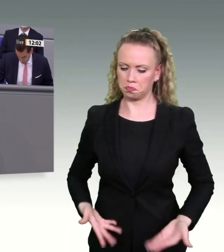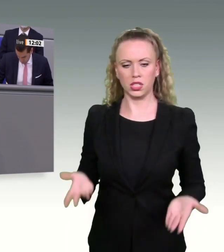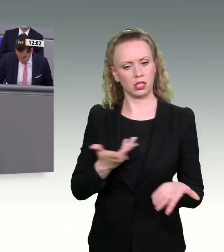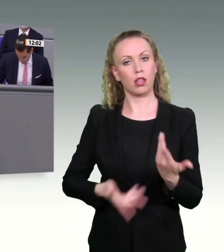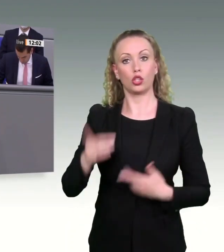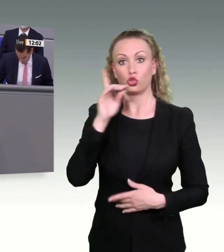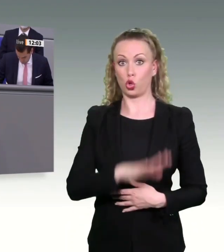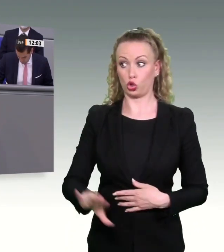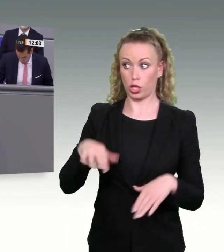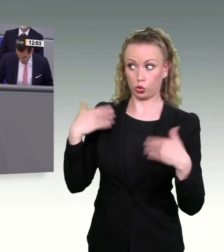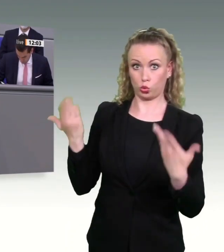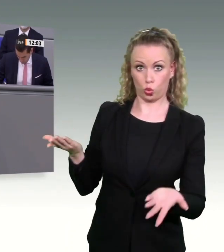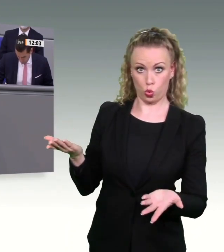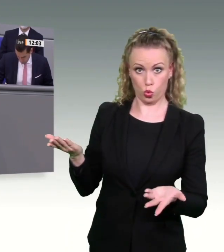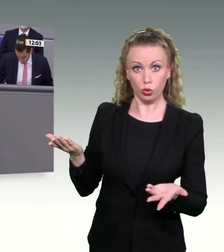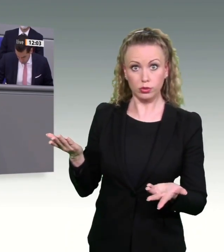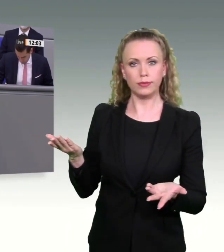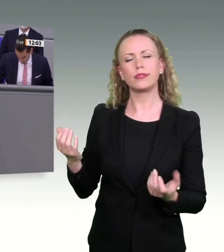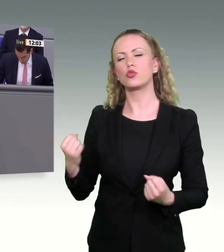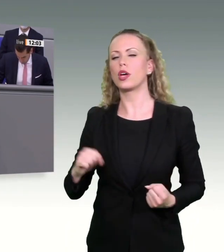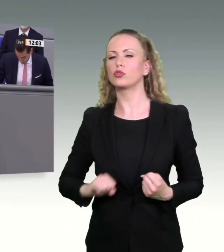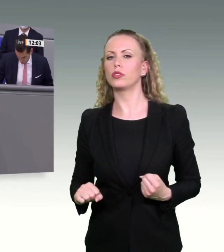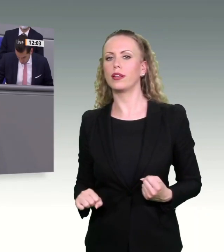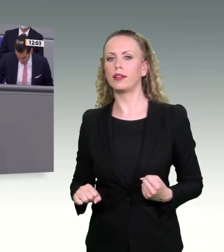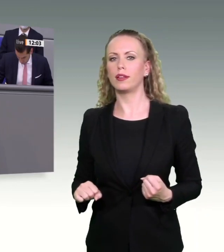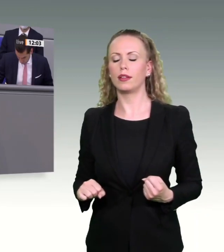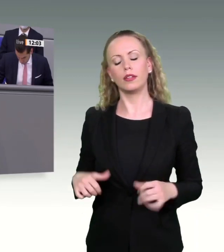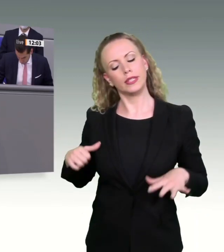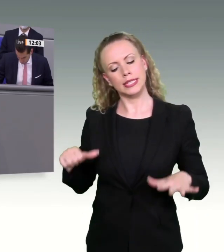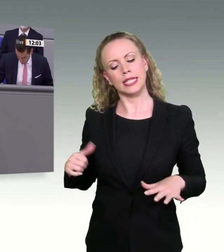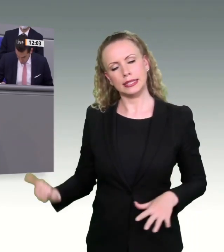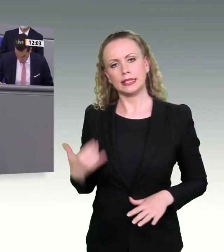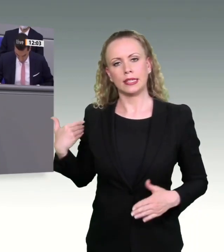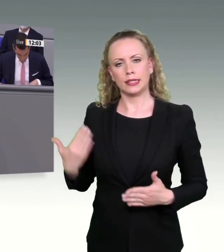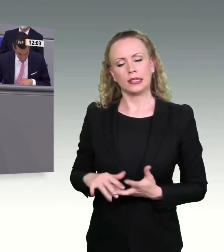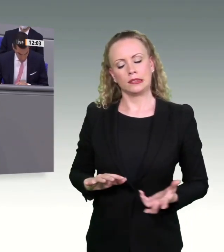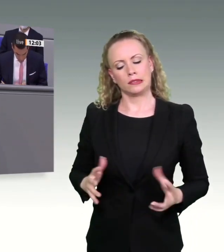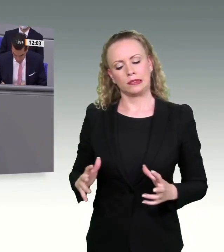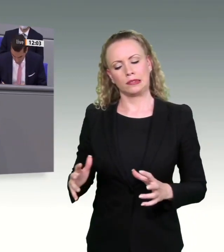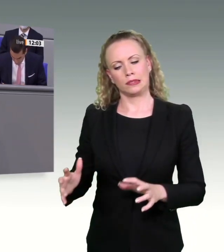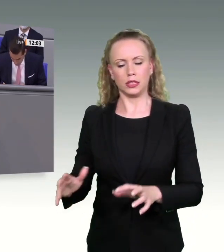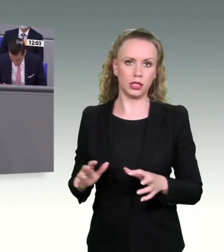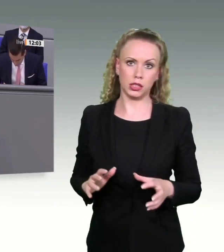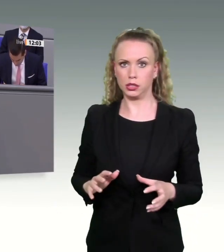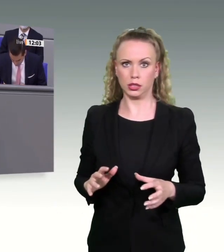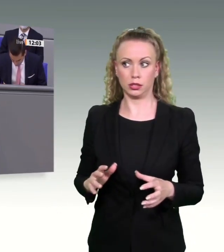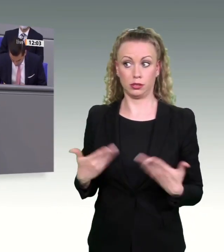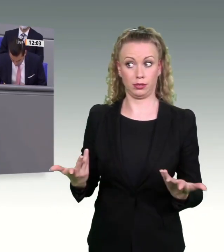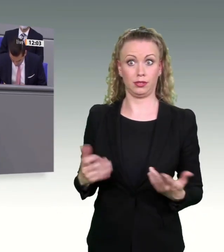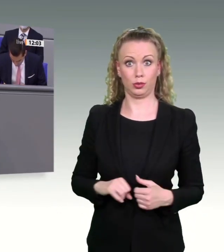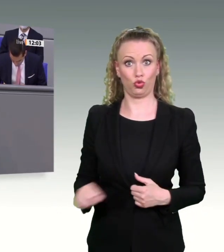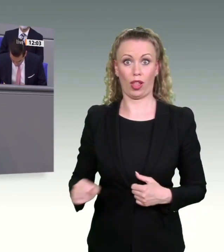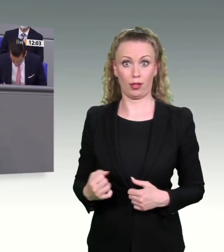Und aktuell, auch nach 16 Jahren Missmanagement, sind wir nicht in dieser Situation. Wir sind nicht schnell.